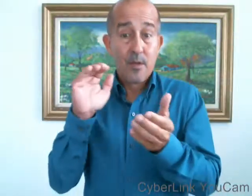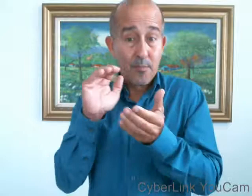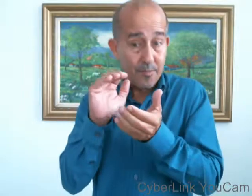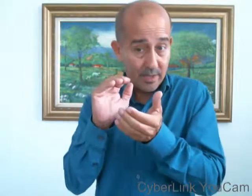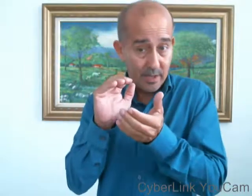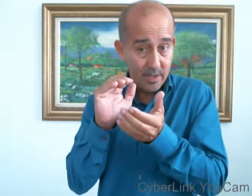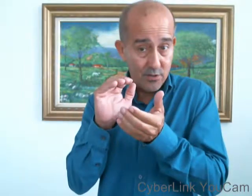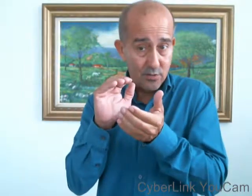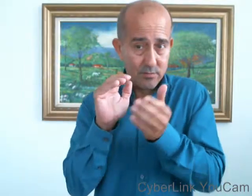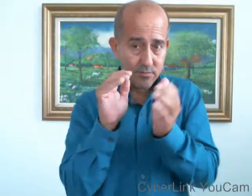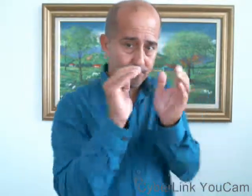Pequeño.